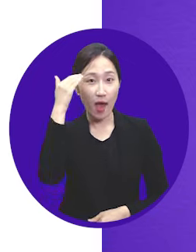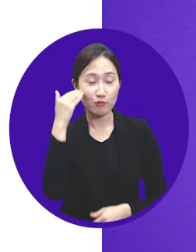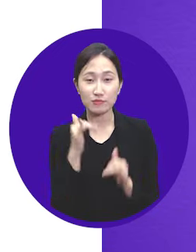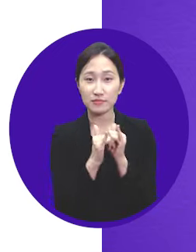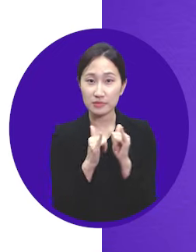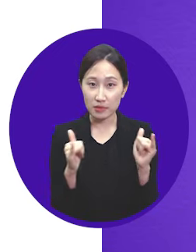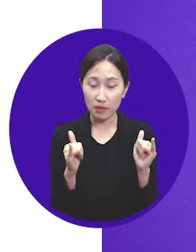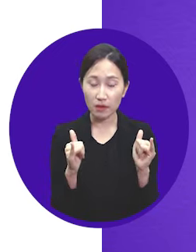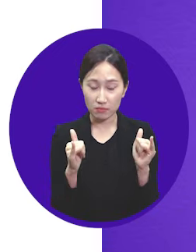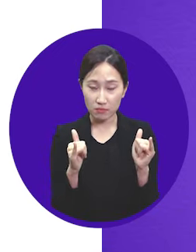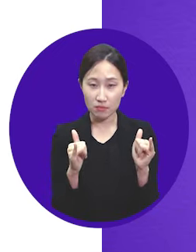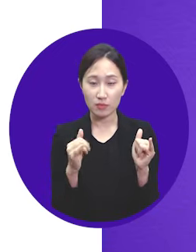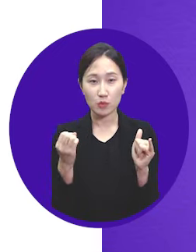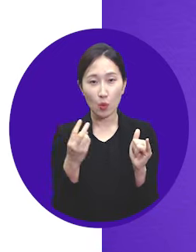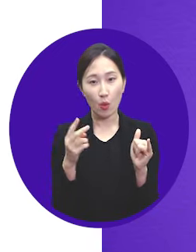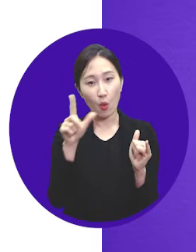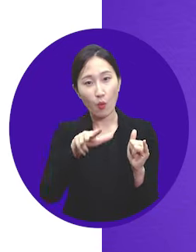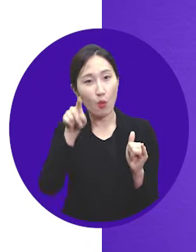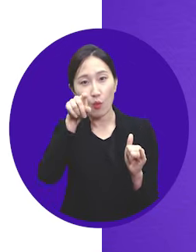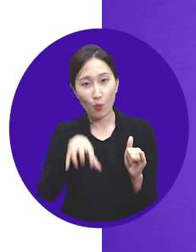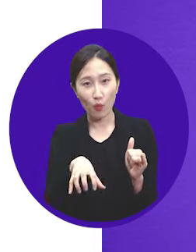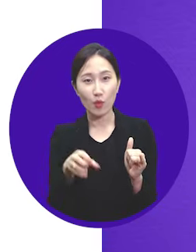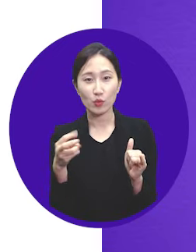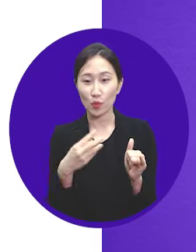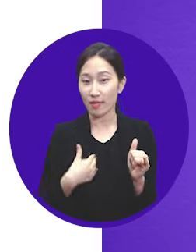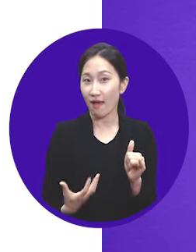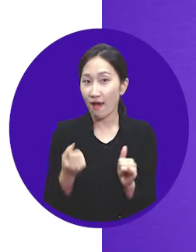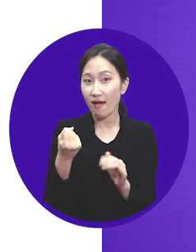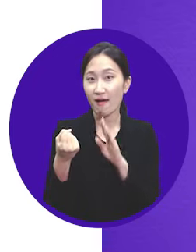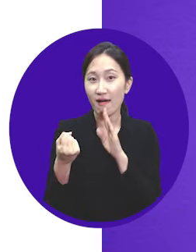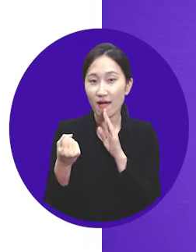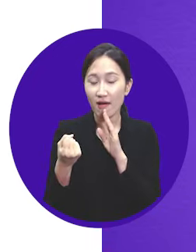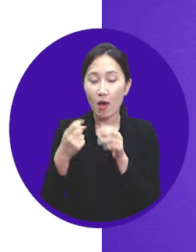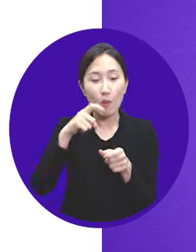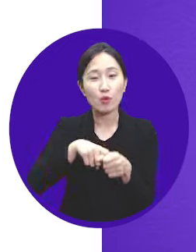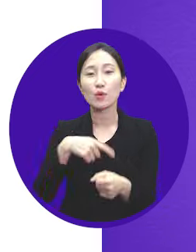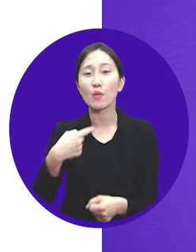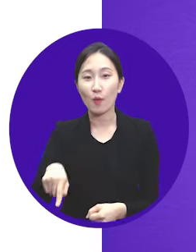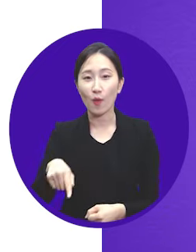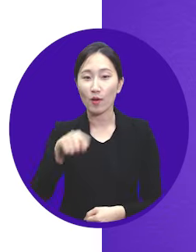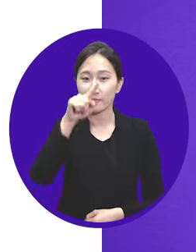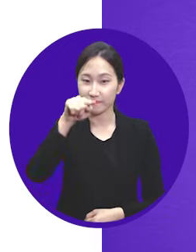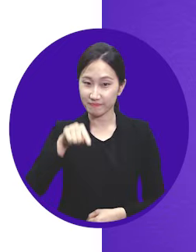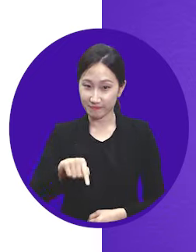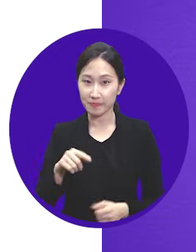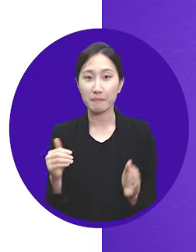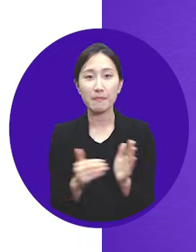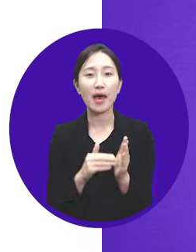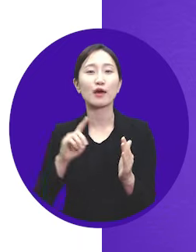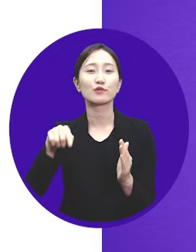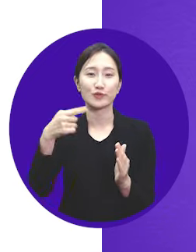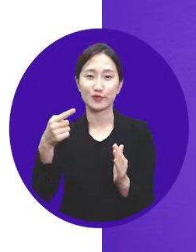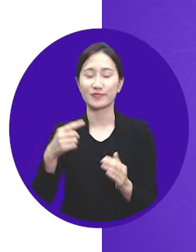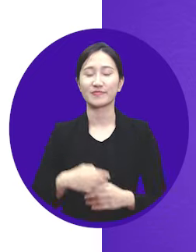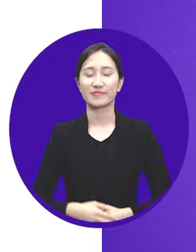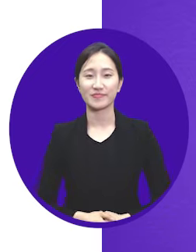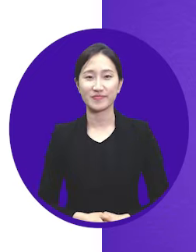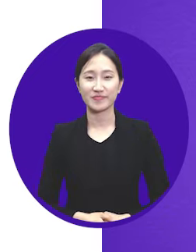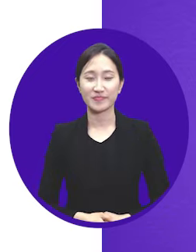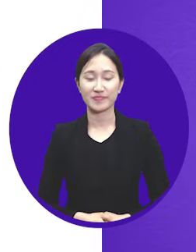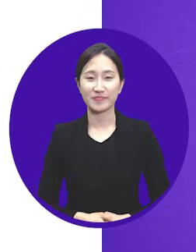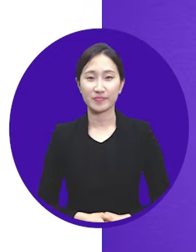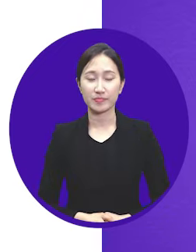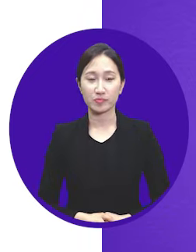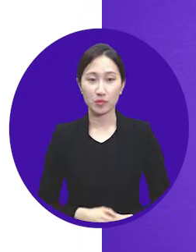및 출처, 내국인 여부, 국내 거주 여부, 실소유자 여부, 또 개설 목적을 체크해 주신 다음 다음을 눌러줍니다.